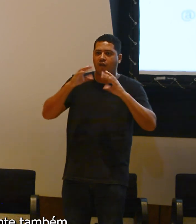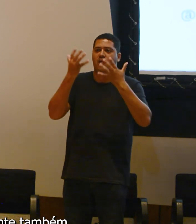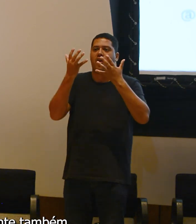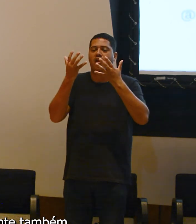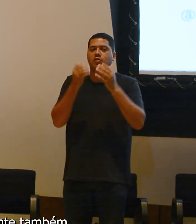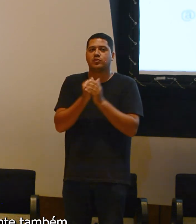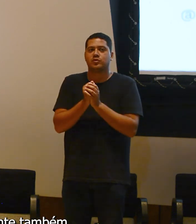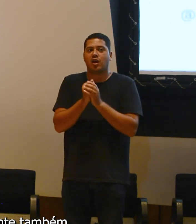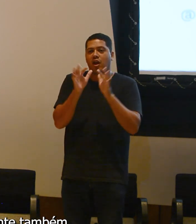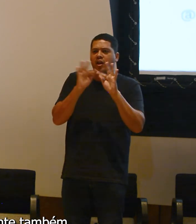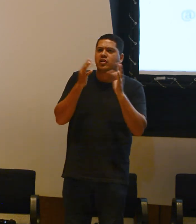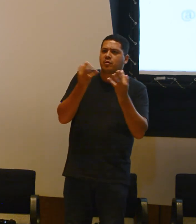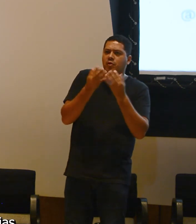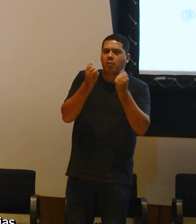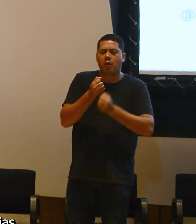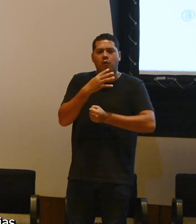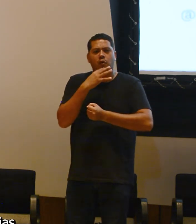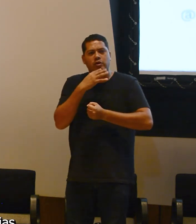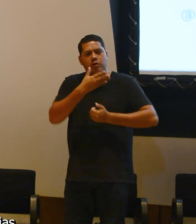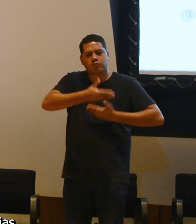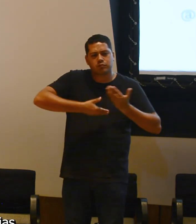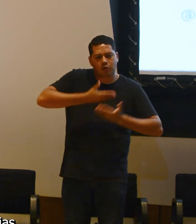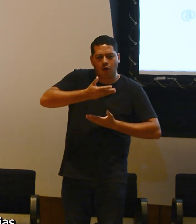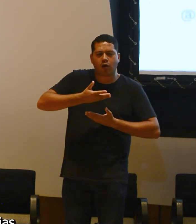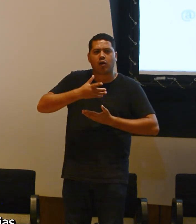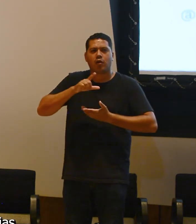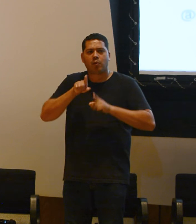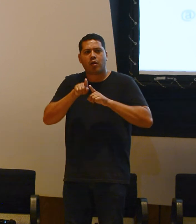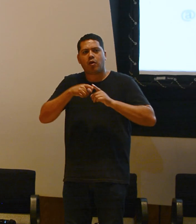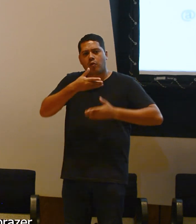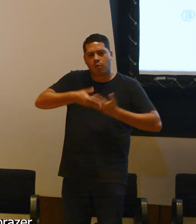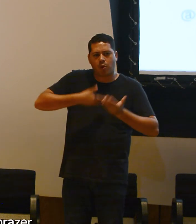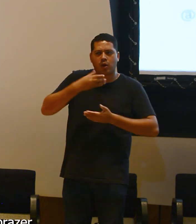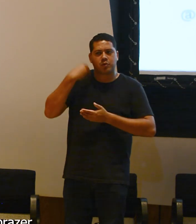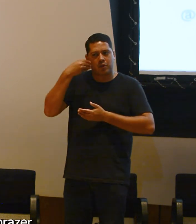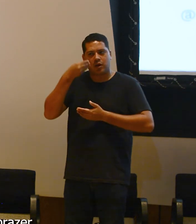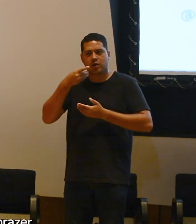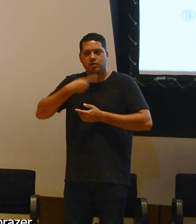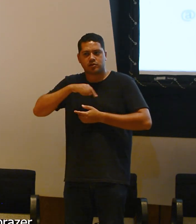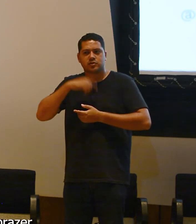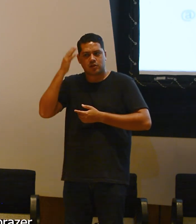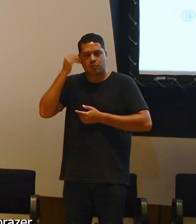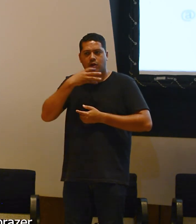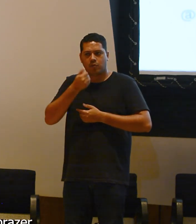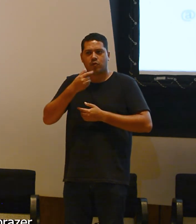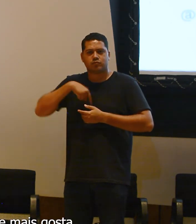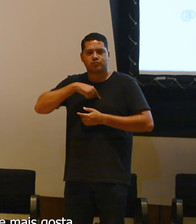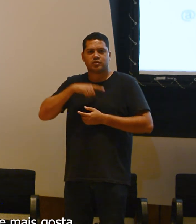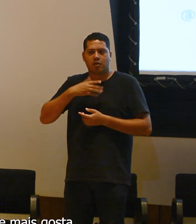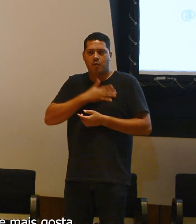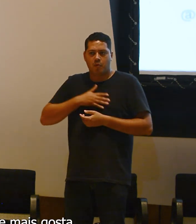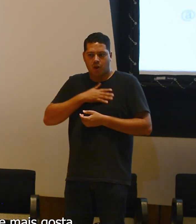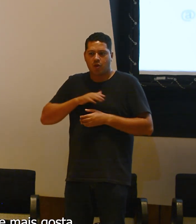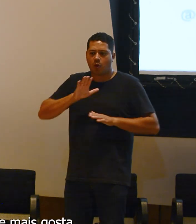poder, que as famílias se conheçam, troquem experiências, porque a gente sabe que isso é muito rico, né? E a gente tem muito prazer em cuidar dessas crianças,